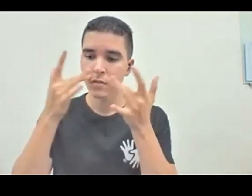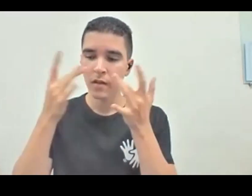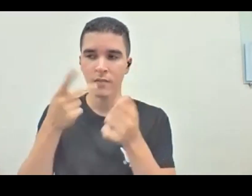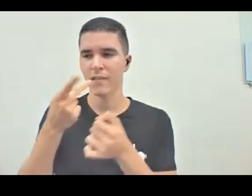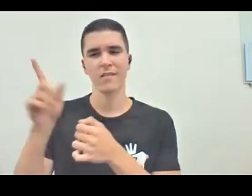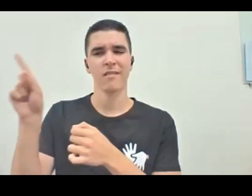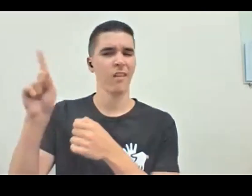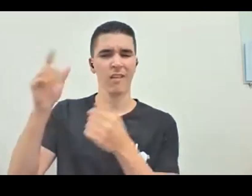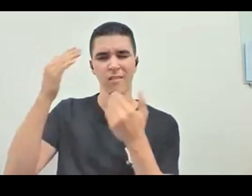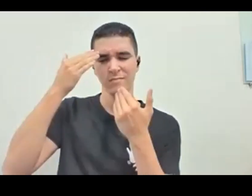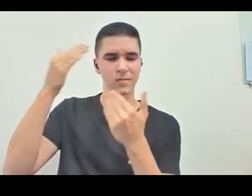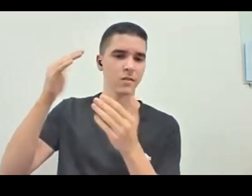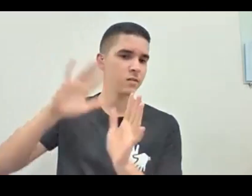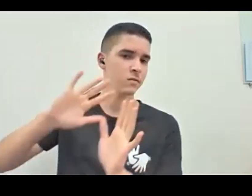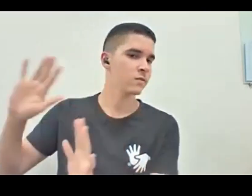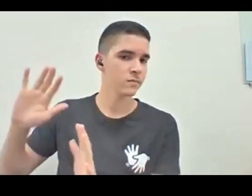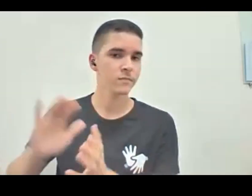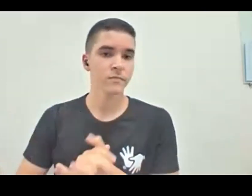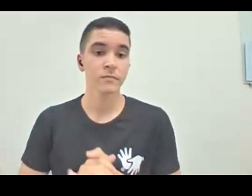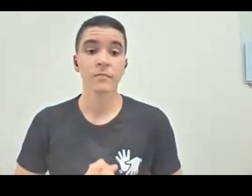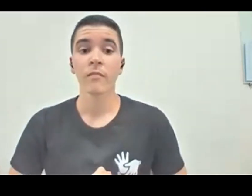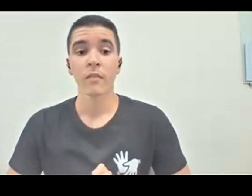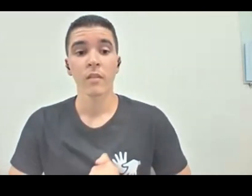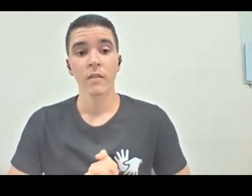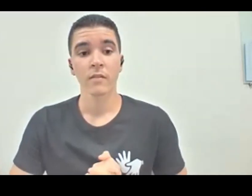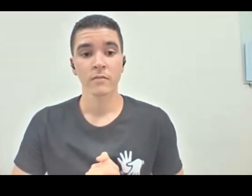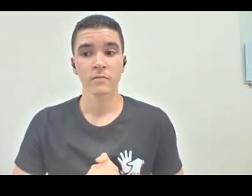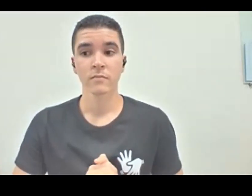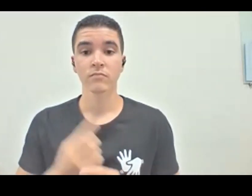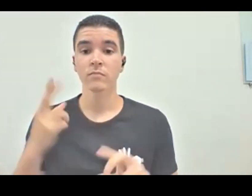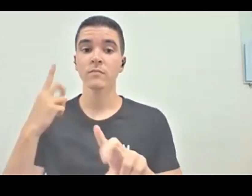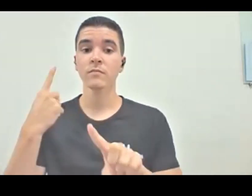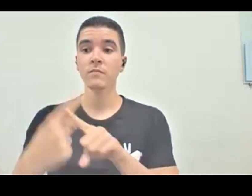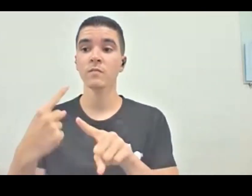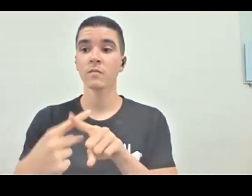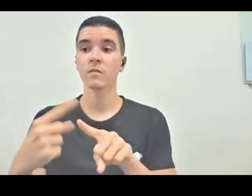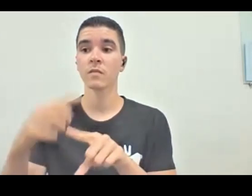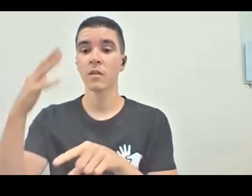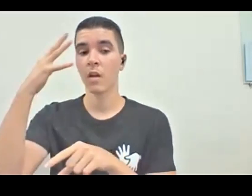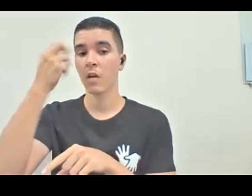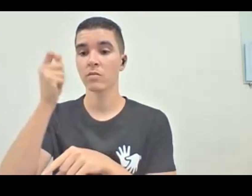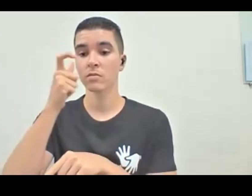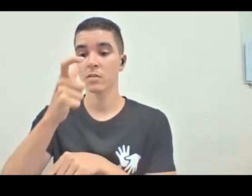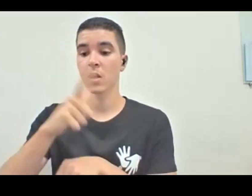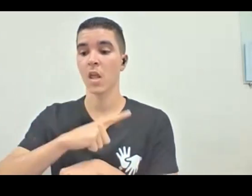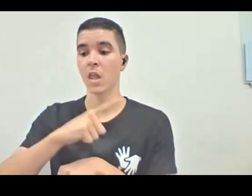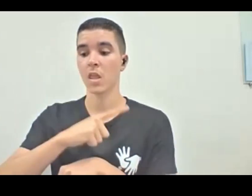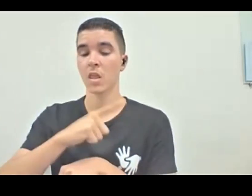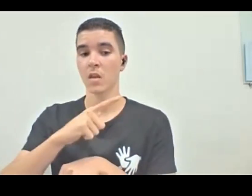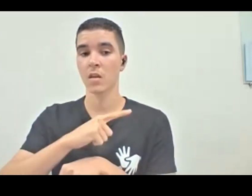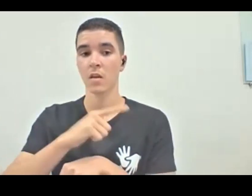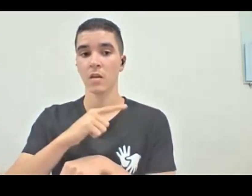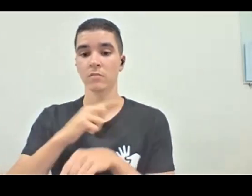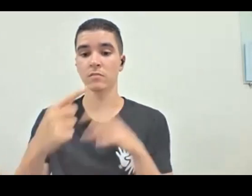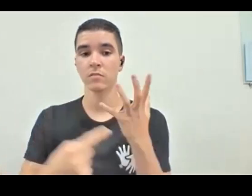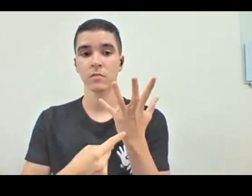enfim. Então, por que que nesse ponto, eu acho interessante você ter a obra, e clique,